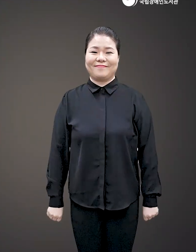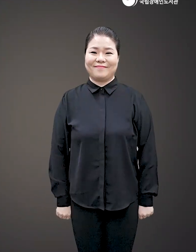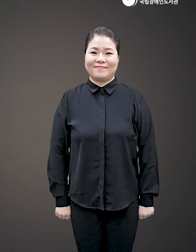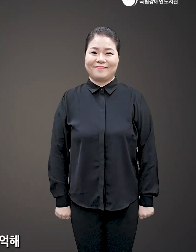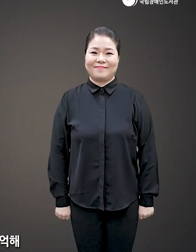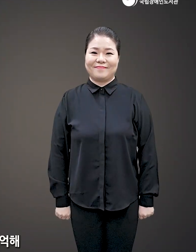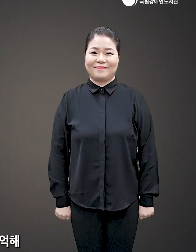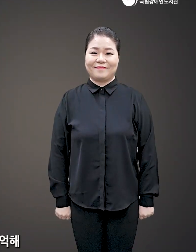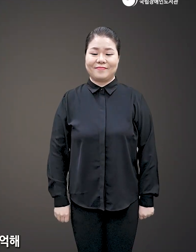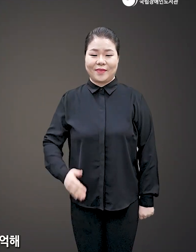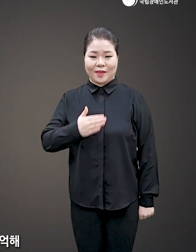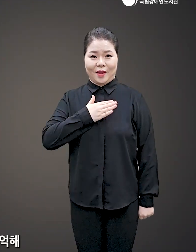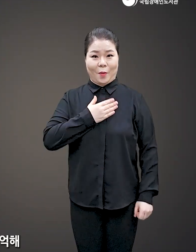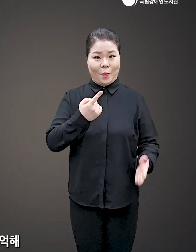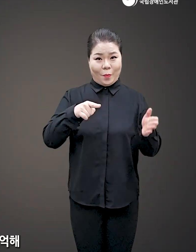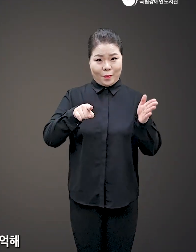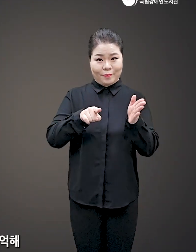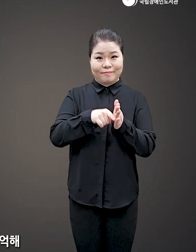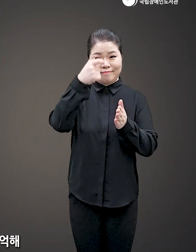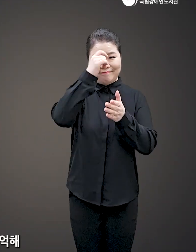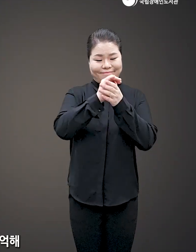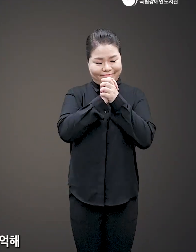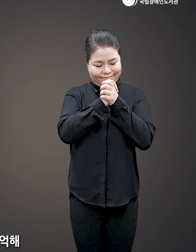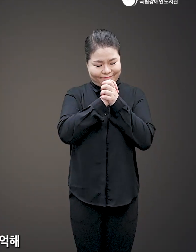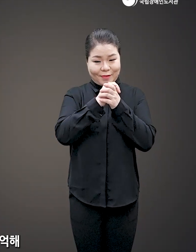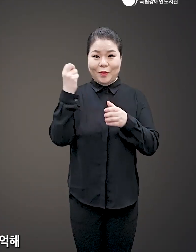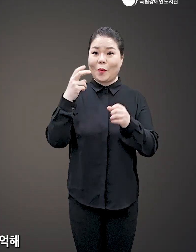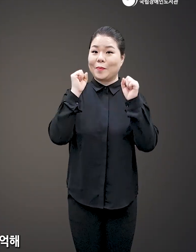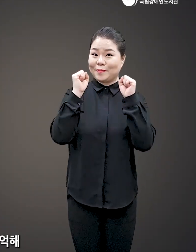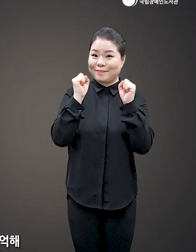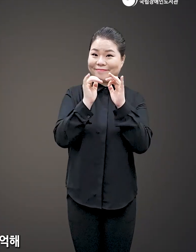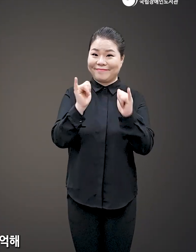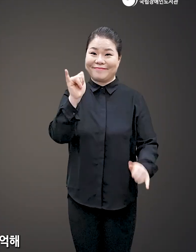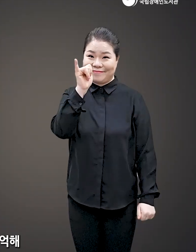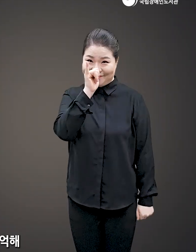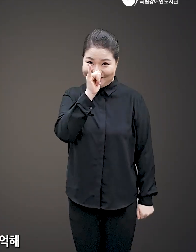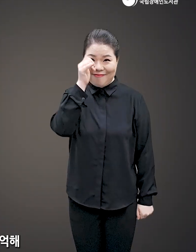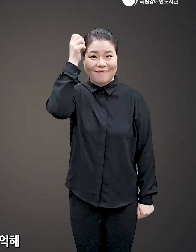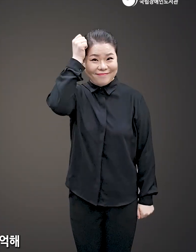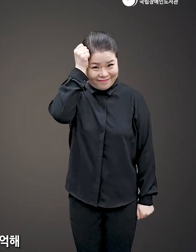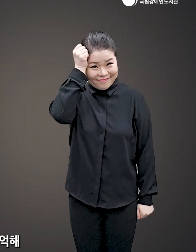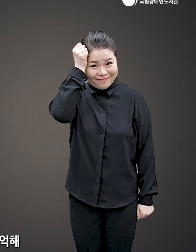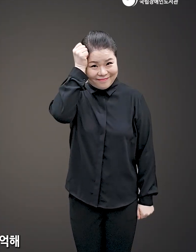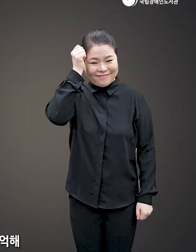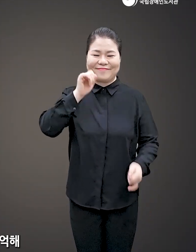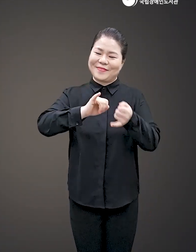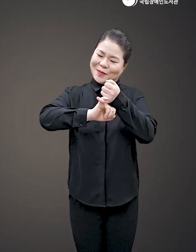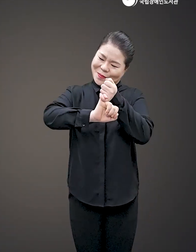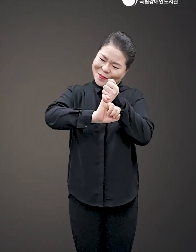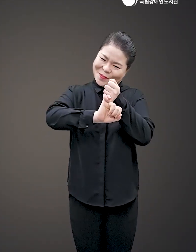나를 위해 기도하며 응원하는 누군가가 꼭 있다는 걸 기억해